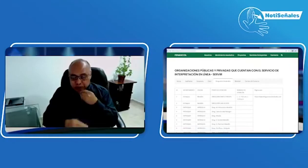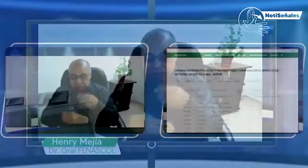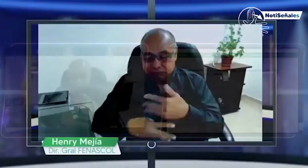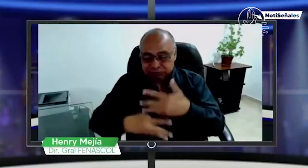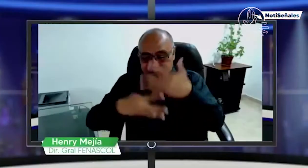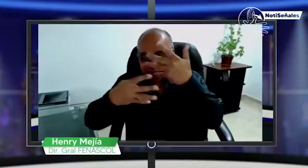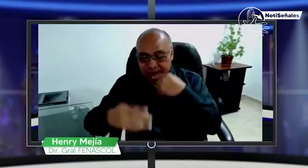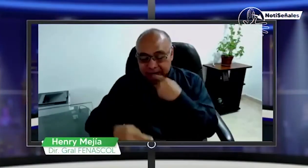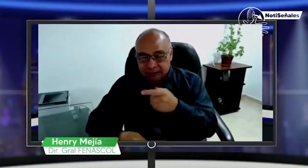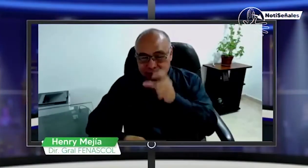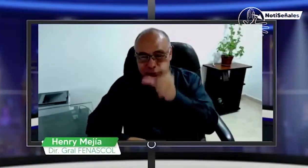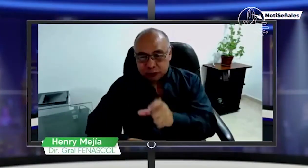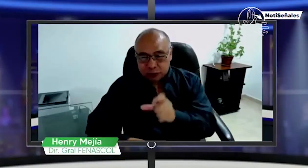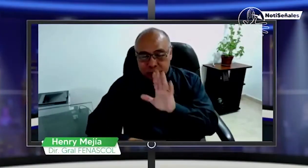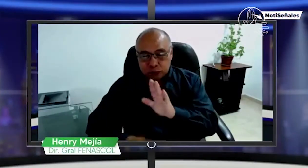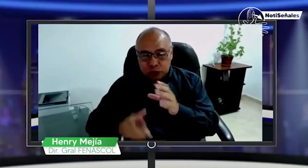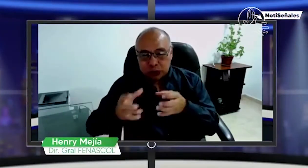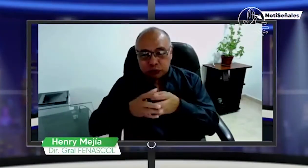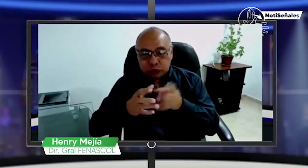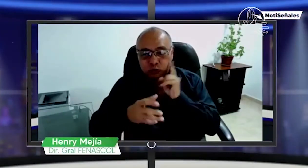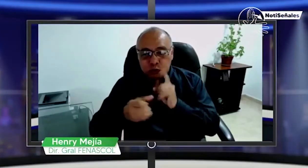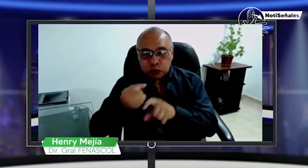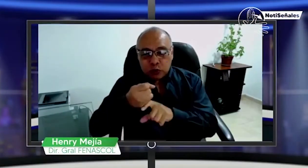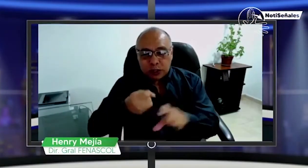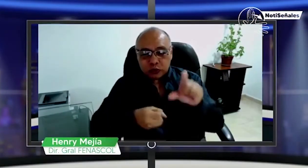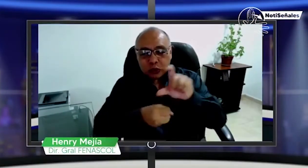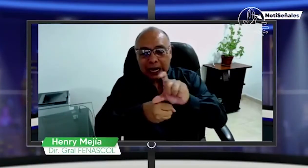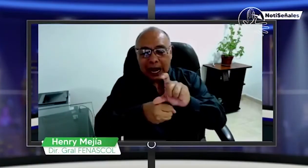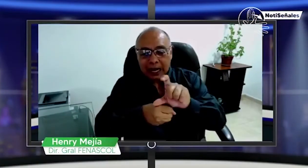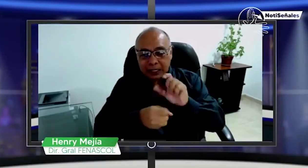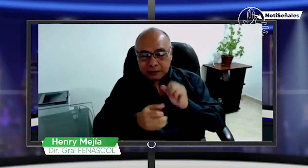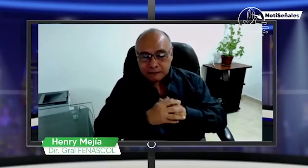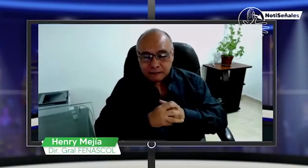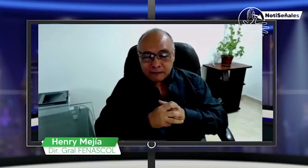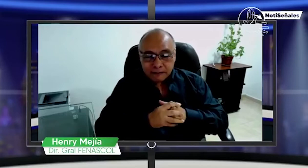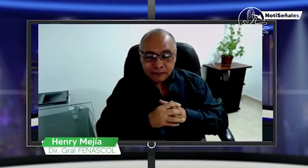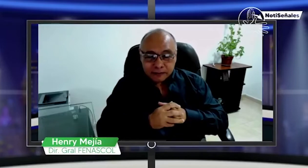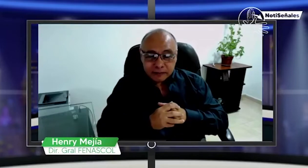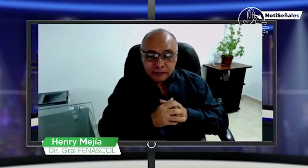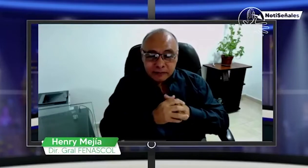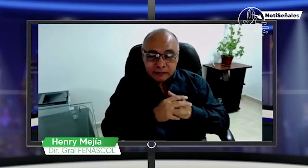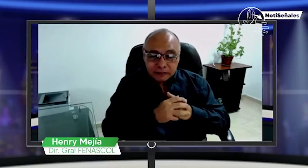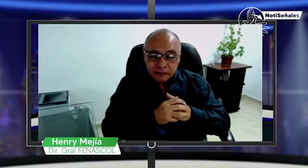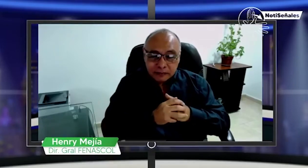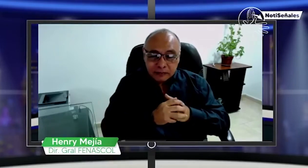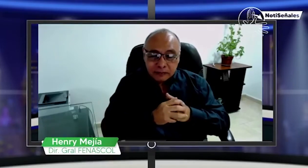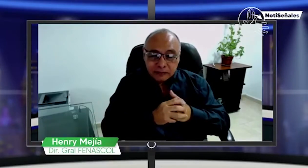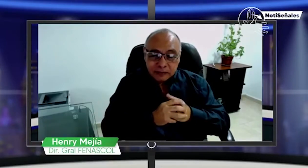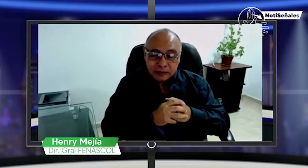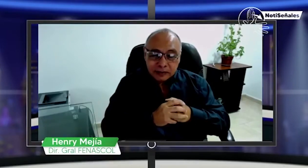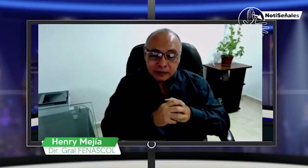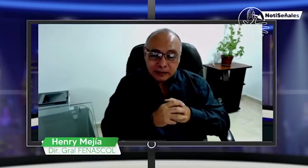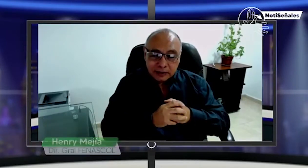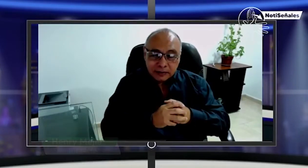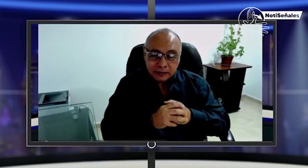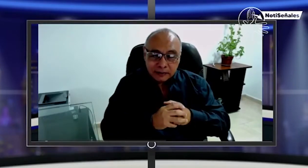y, pues, a ellos les gustó mucho que se hiciera esta actividad. verdad, de Azorcal nos están dando este mensaje.